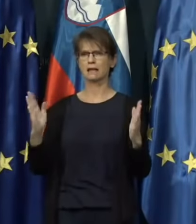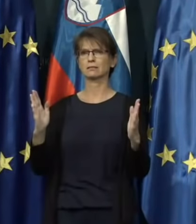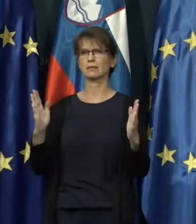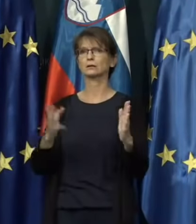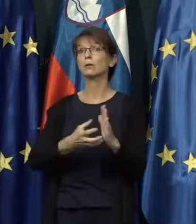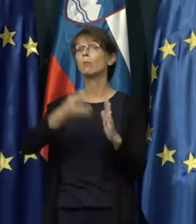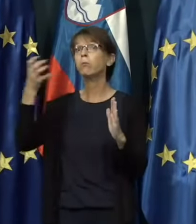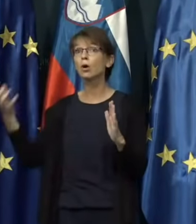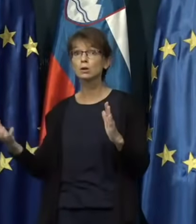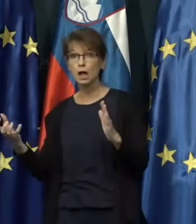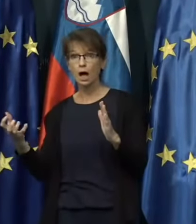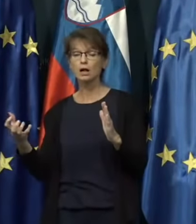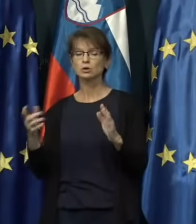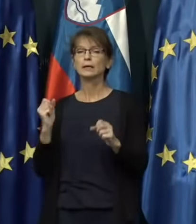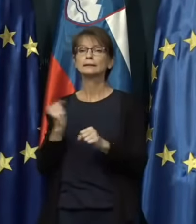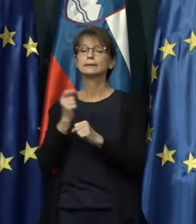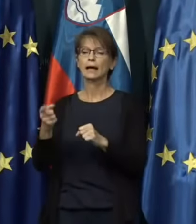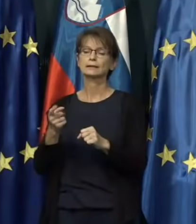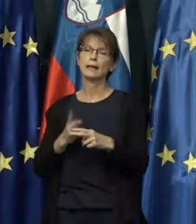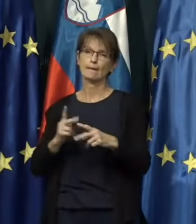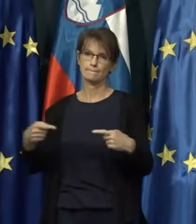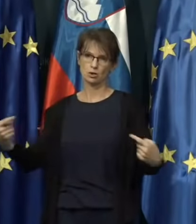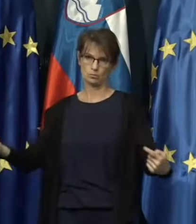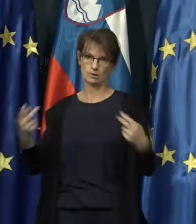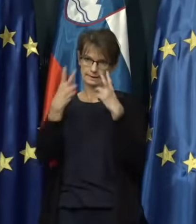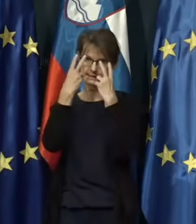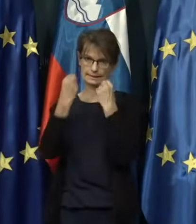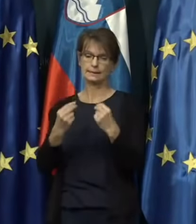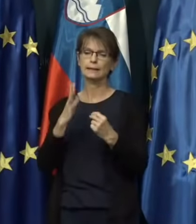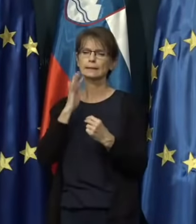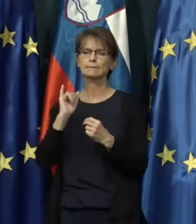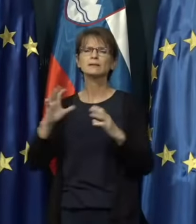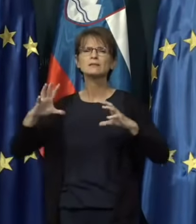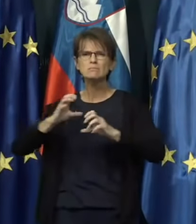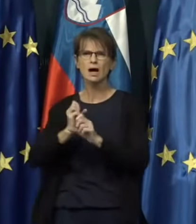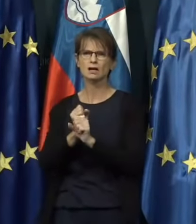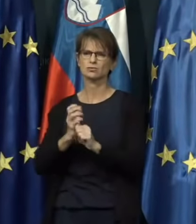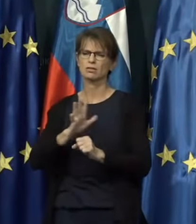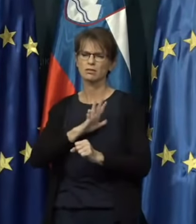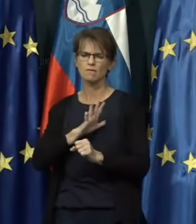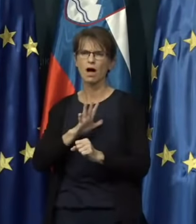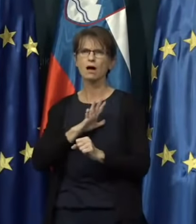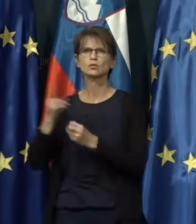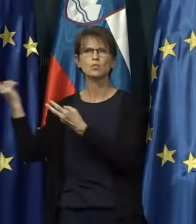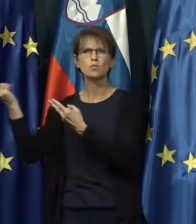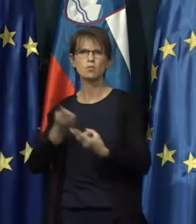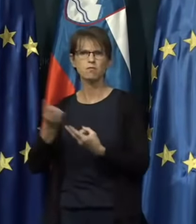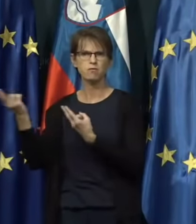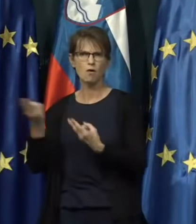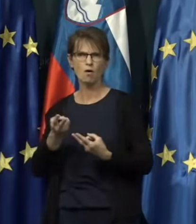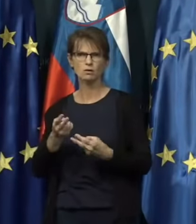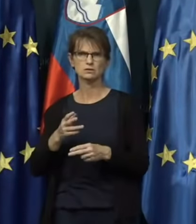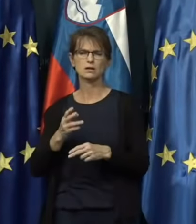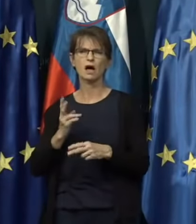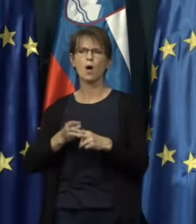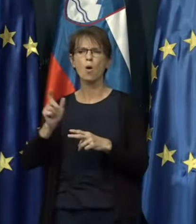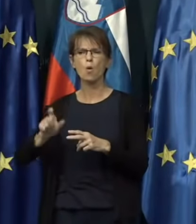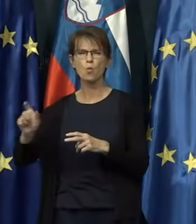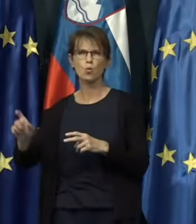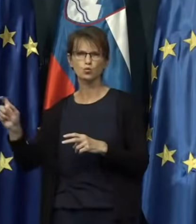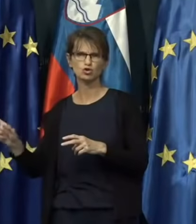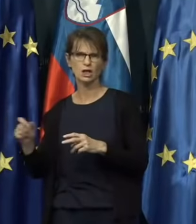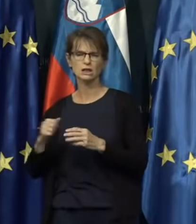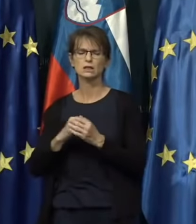podaljšala zaradi epidemiološke slike, da bi zmanjšali kakršnokoli nevarnost uvoza okuženih,